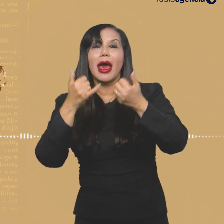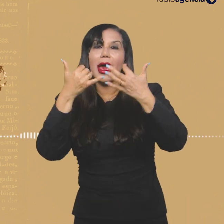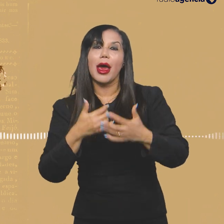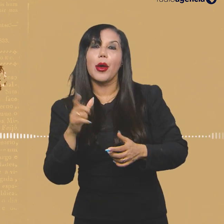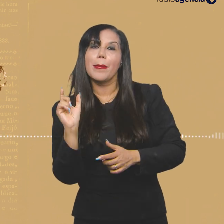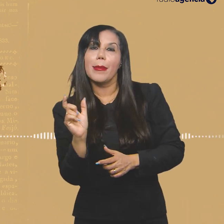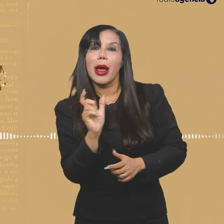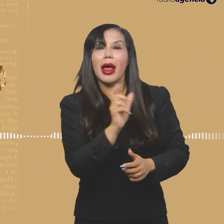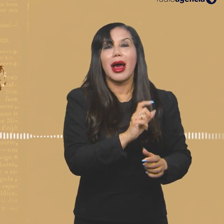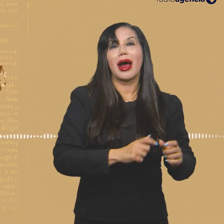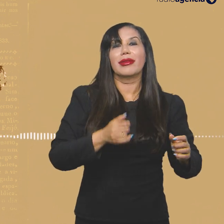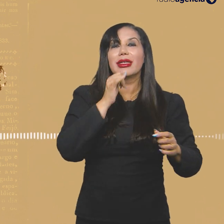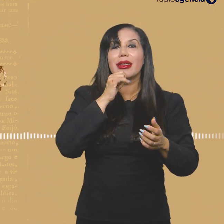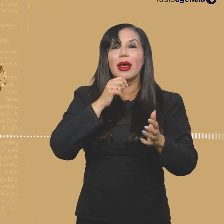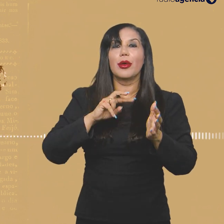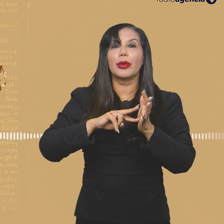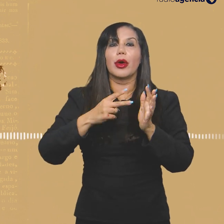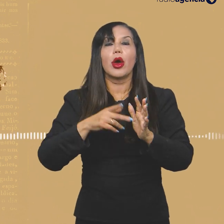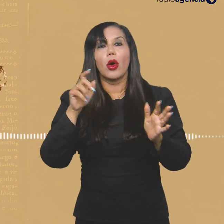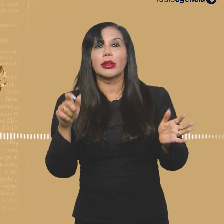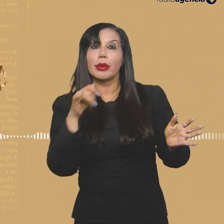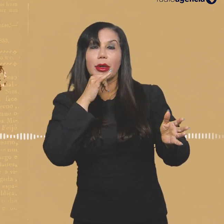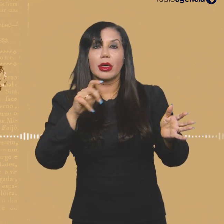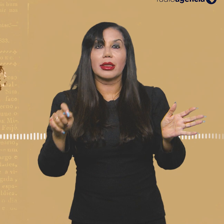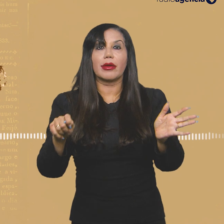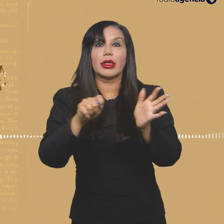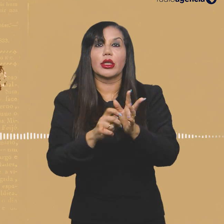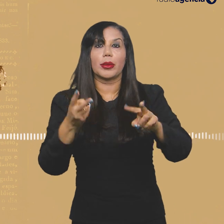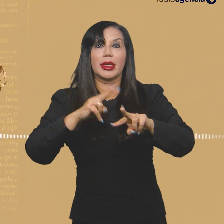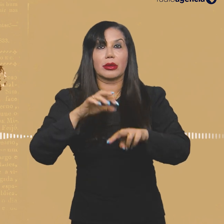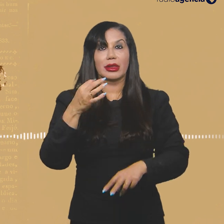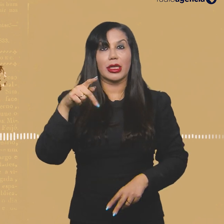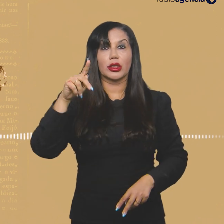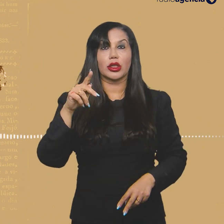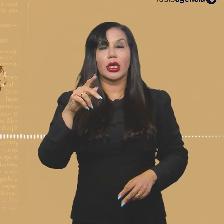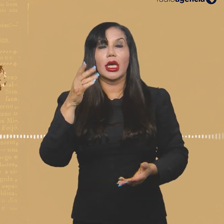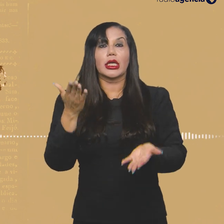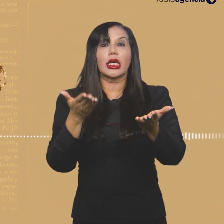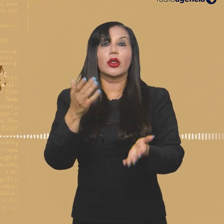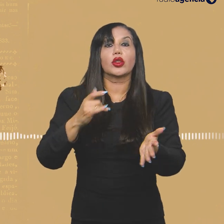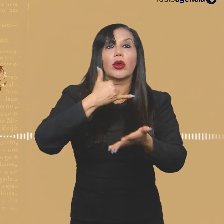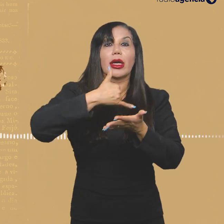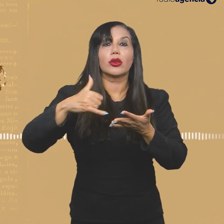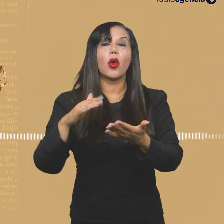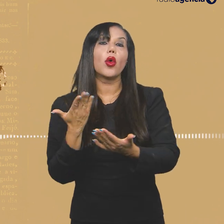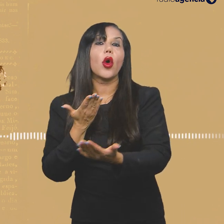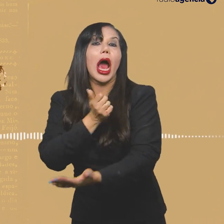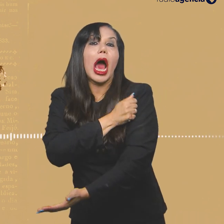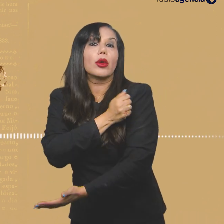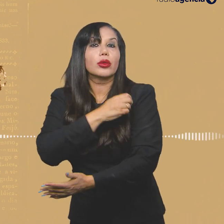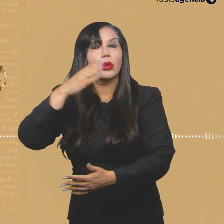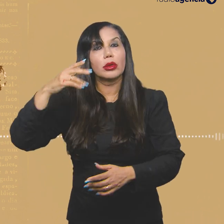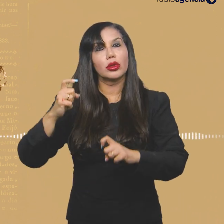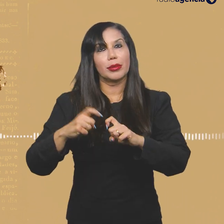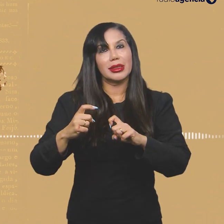semiótica, das matérias que a gente vê. Traficante é preso com 10 quilos de cocaína. O estudante de medicina é